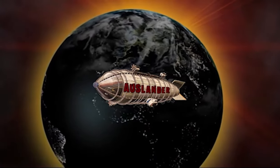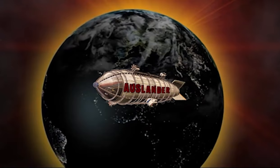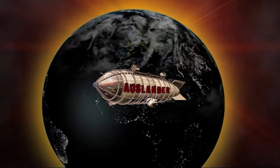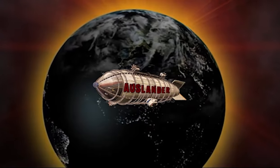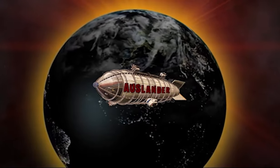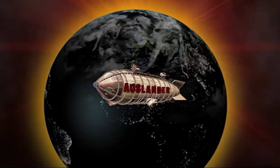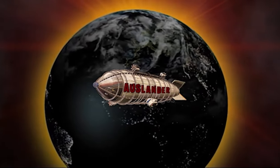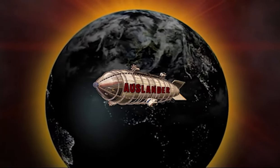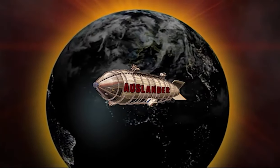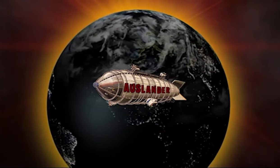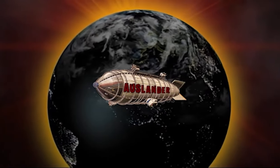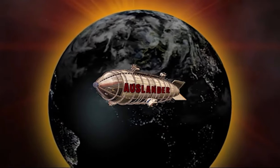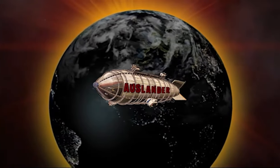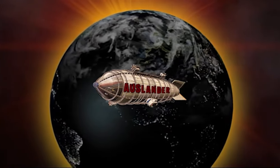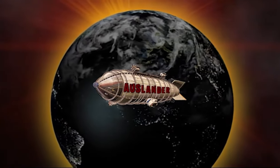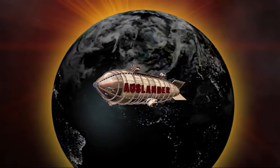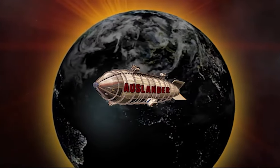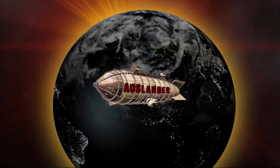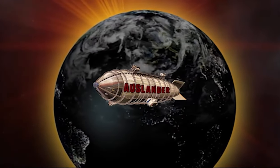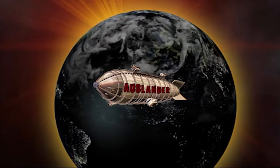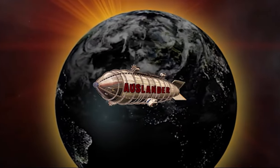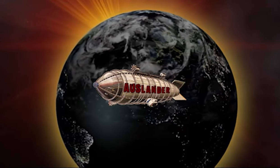Do idućeg i ose.